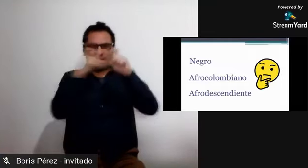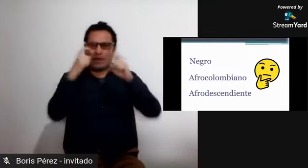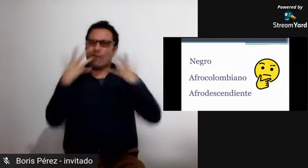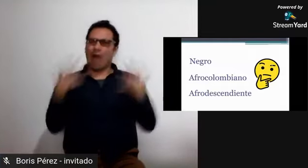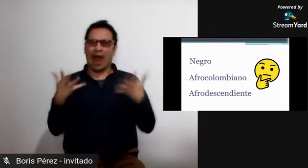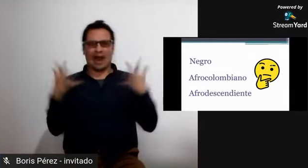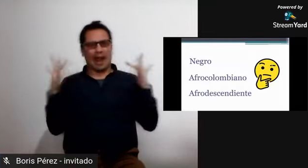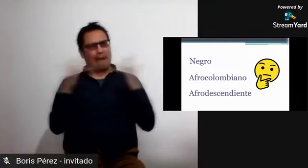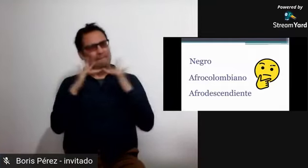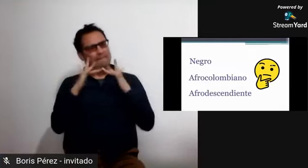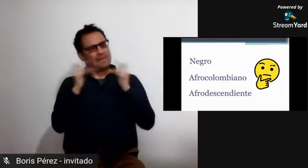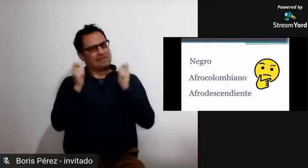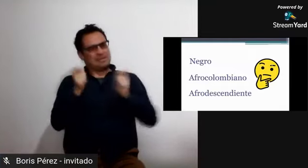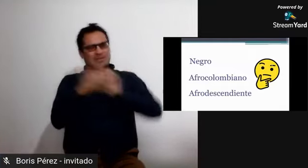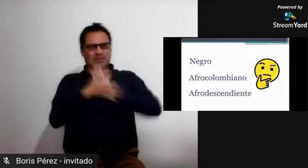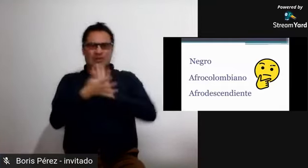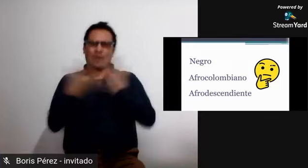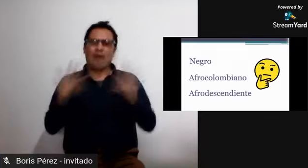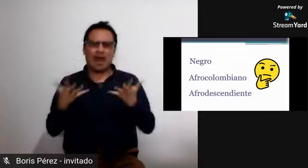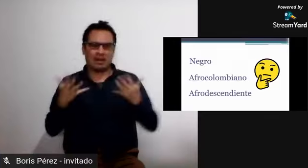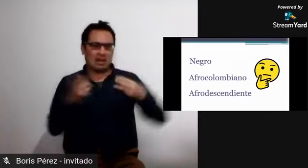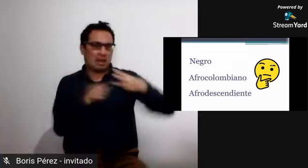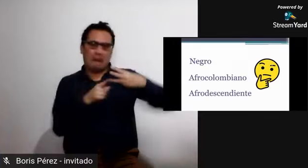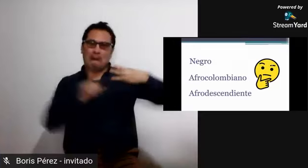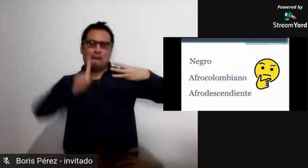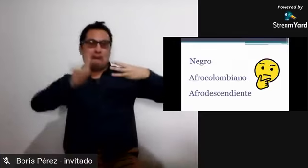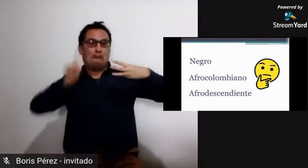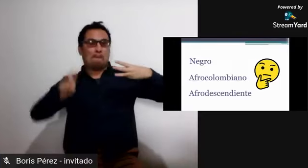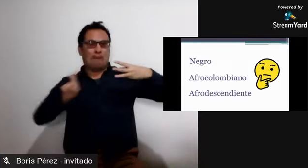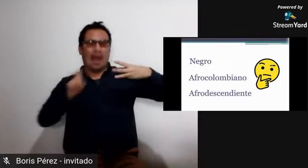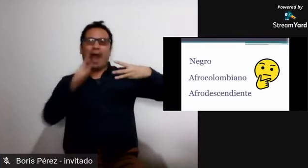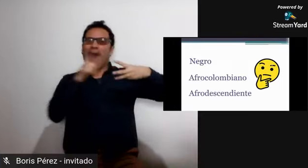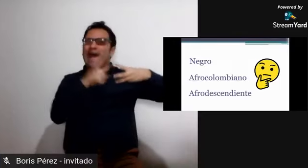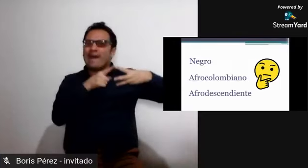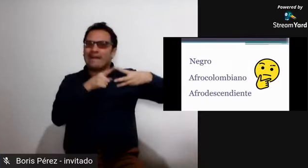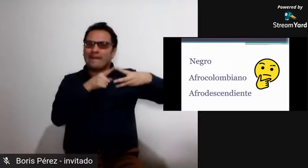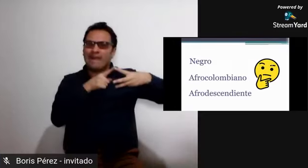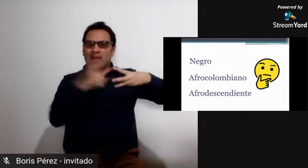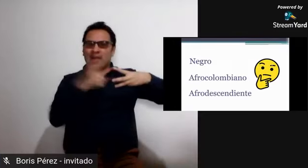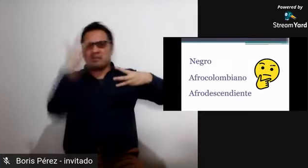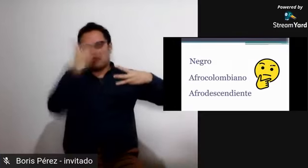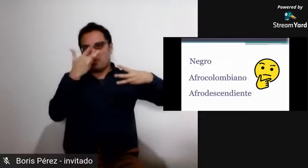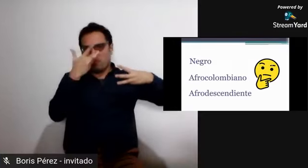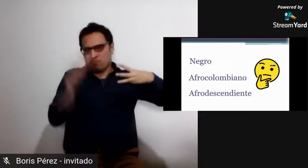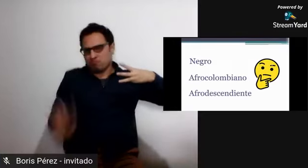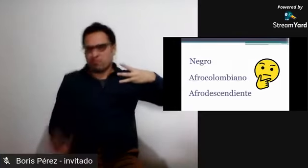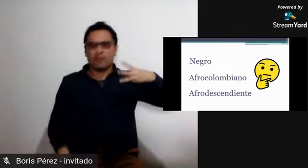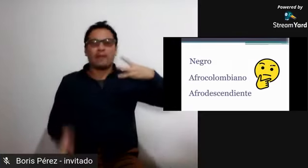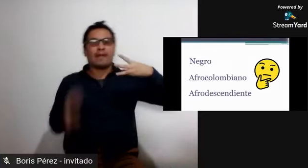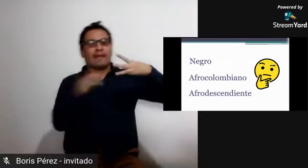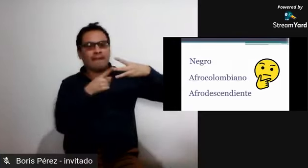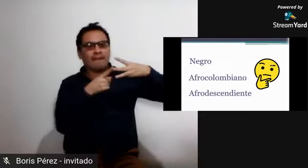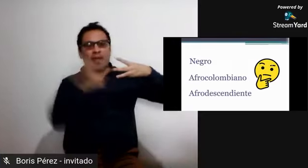tradiciones africanas y entonces cuando empezamos a hablar de afrodescendientes no obstante